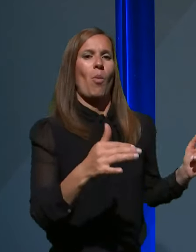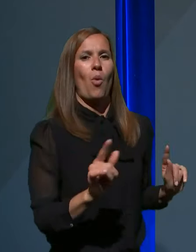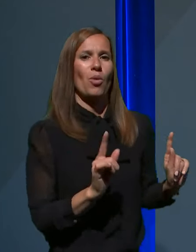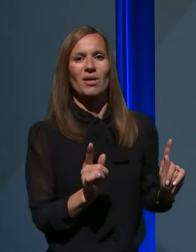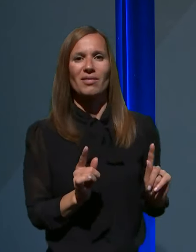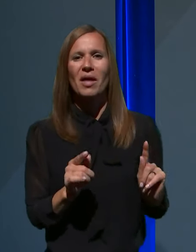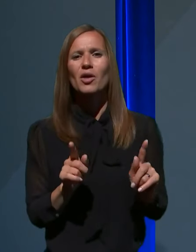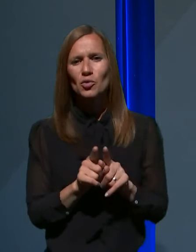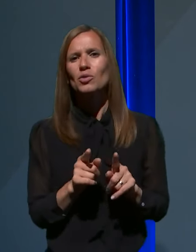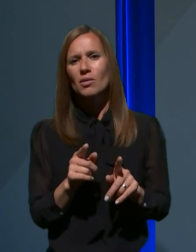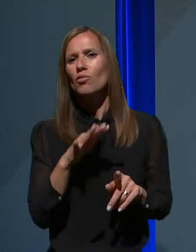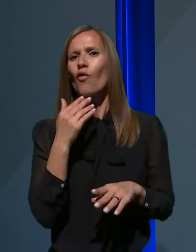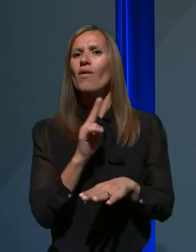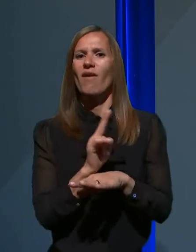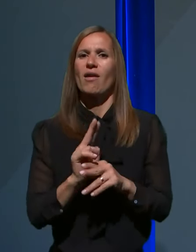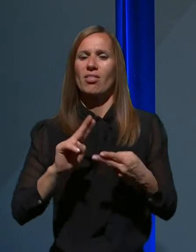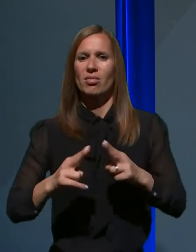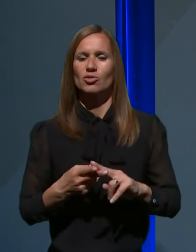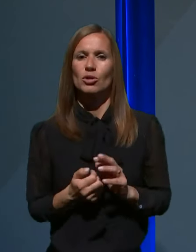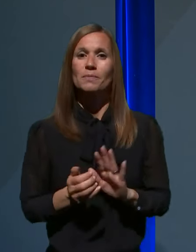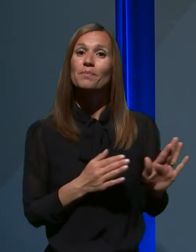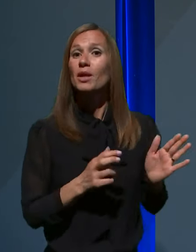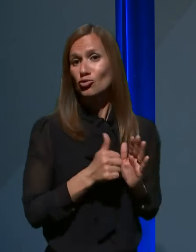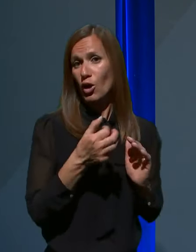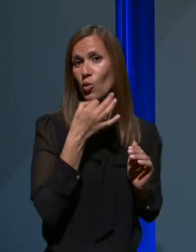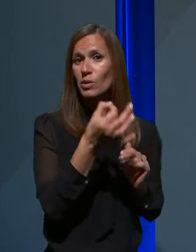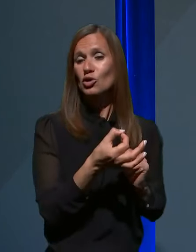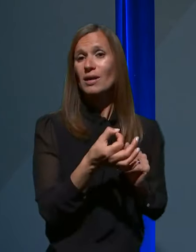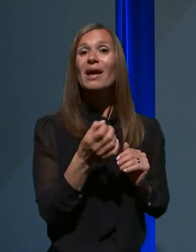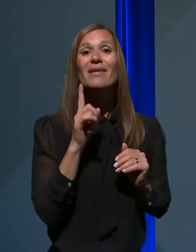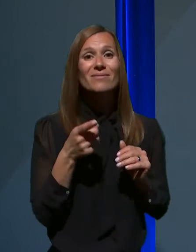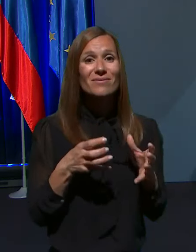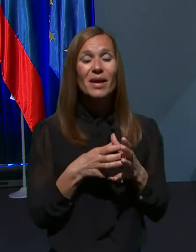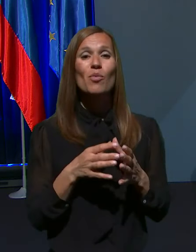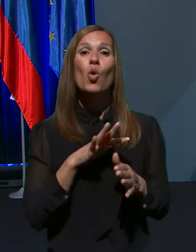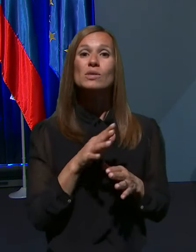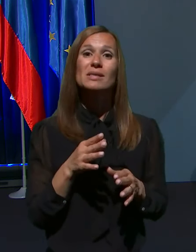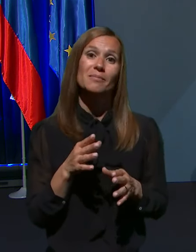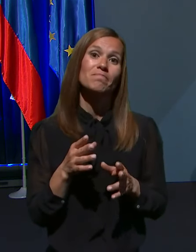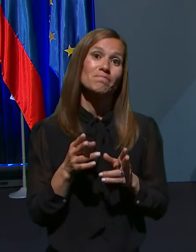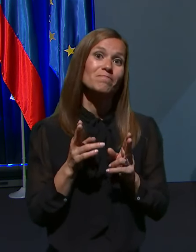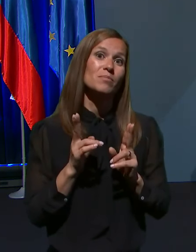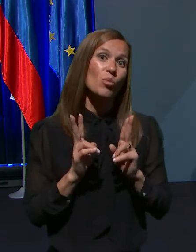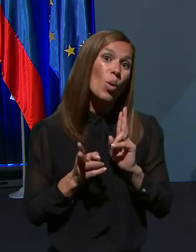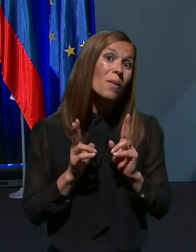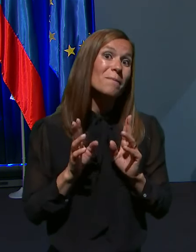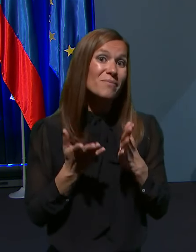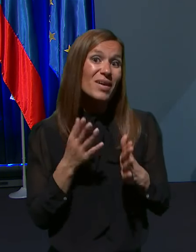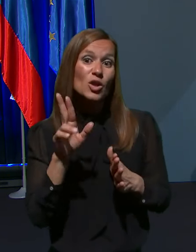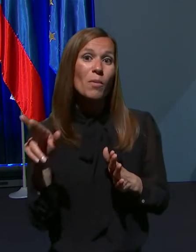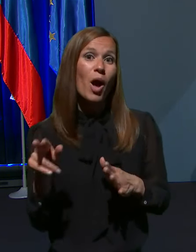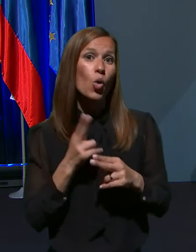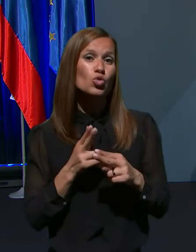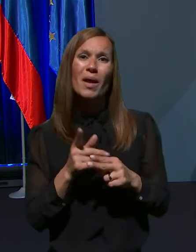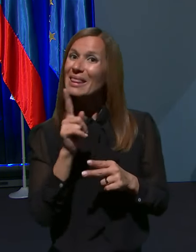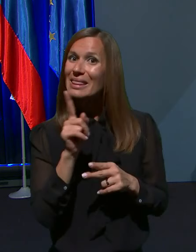dovolj varen način. Hvala lepa, samo še eno vprašanje, vemo, da vsi potencijalno okuženi niso testirani, zato pravi, gorano